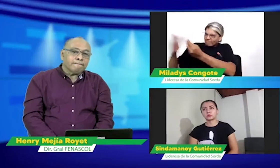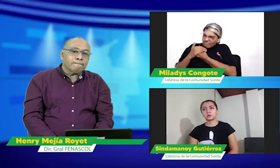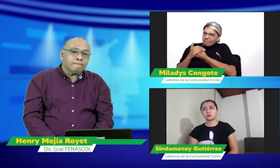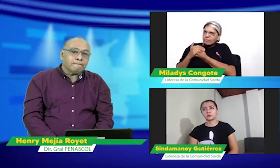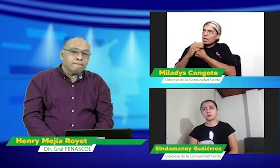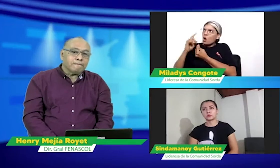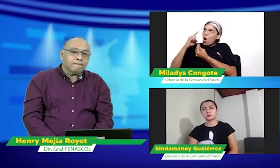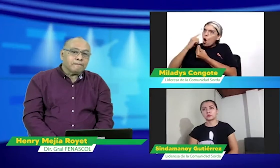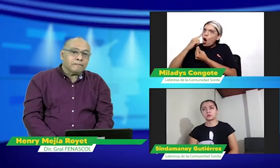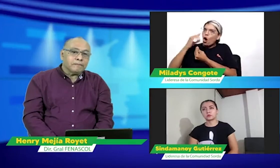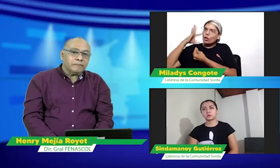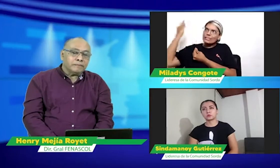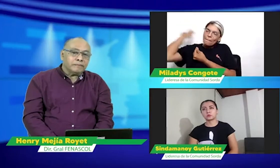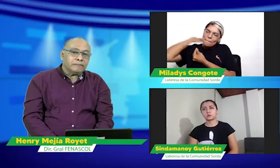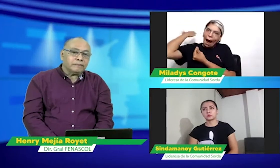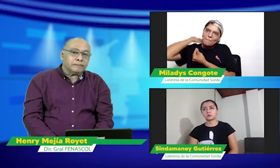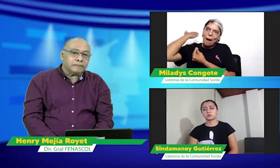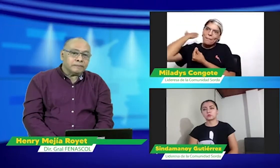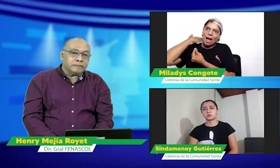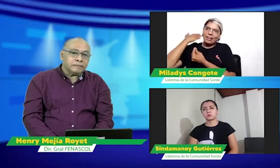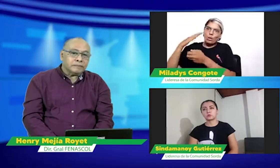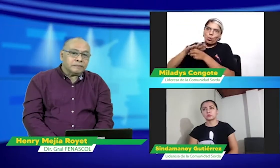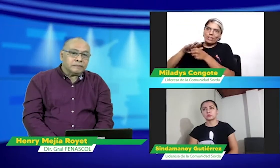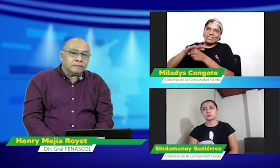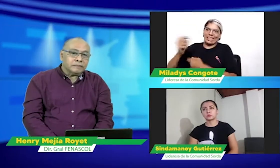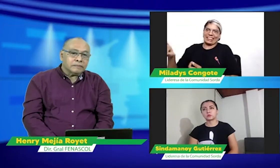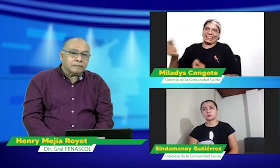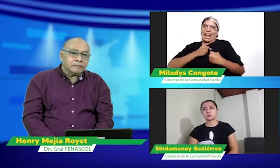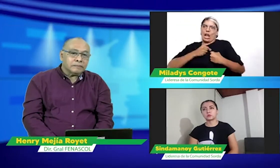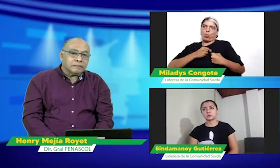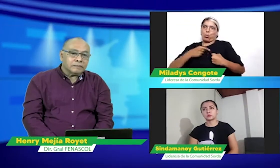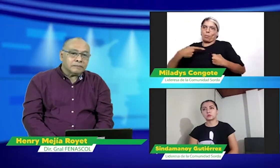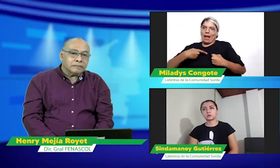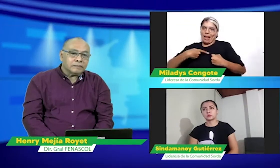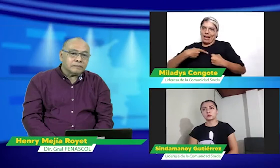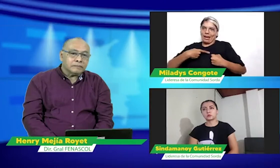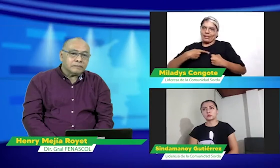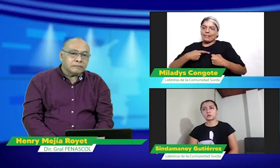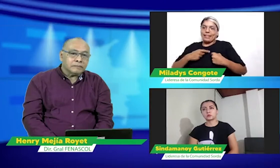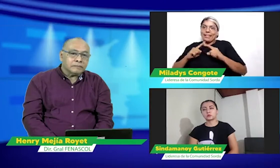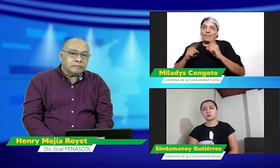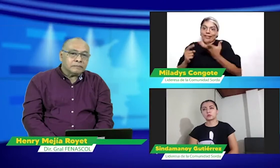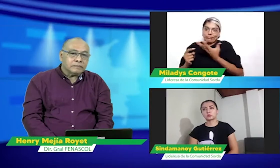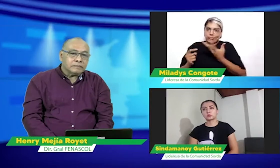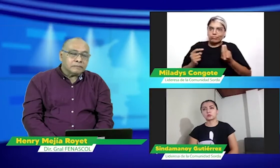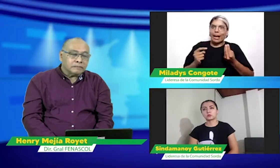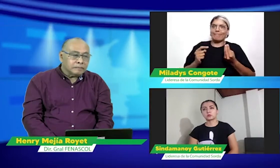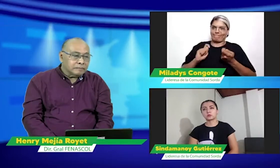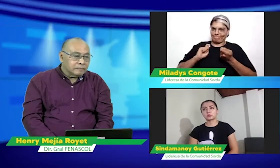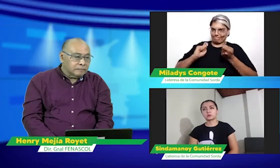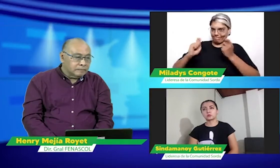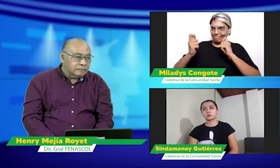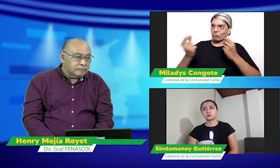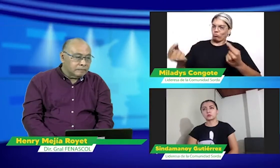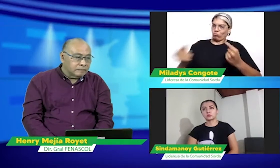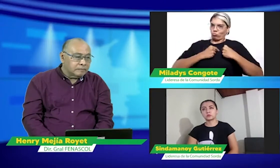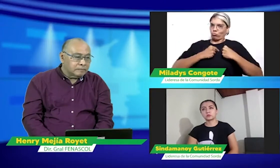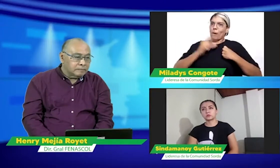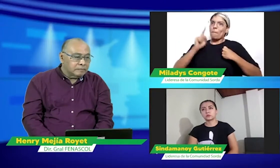apenas, y este proteccionismo por tener esas situaciones en donde nos han dado en la cabeza,